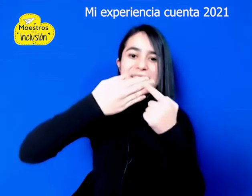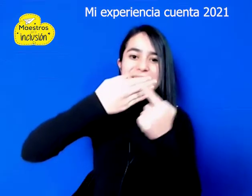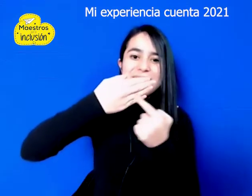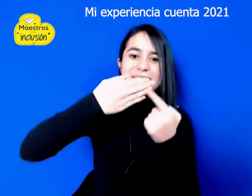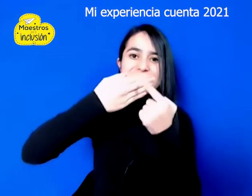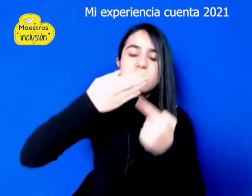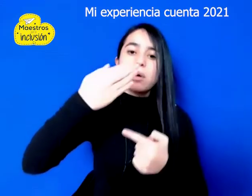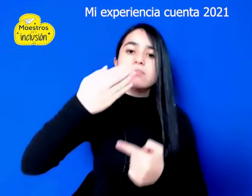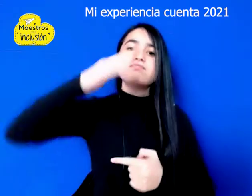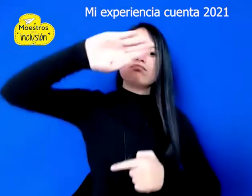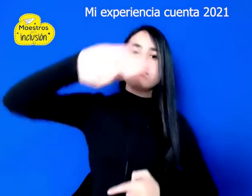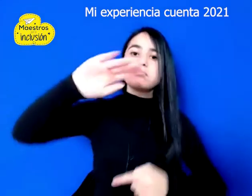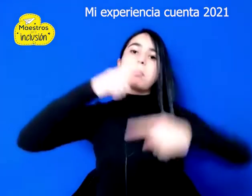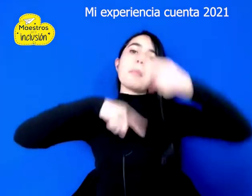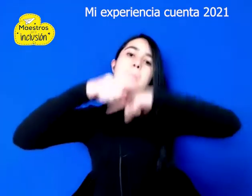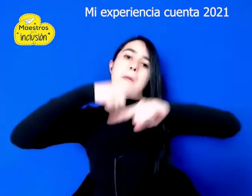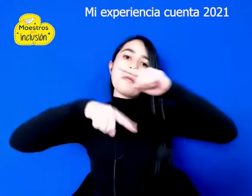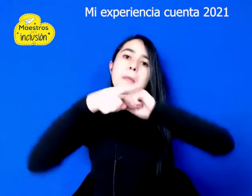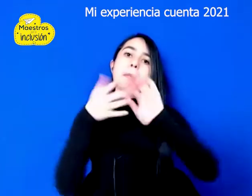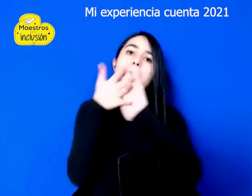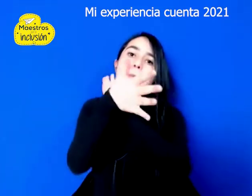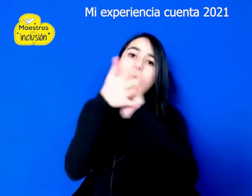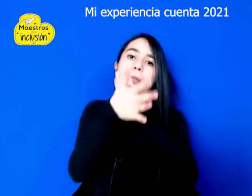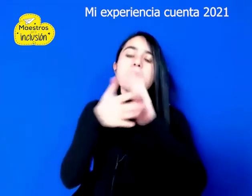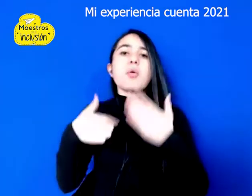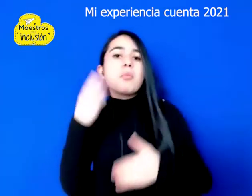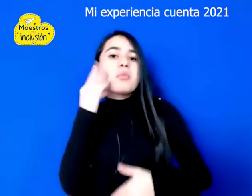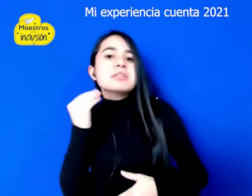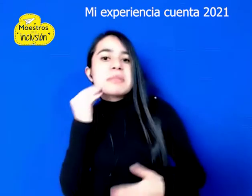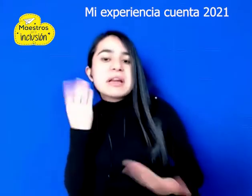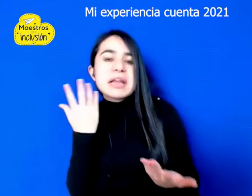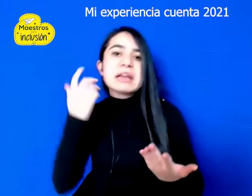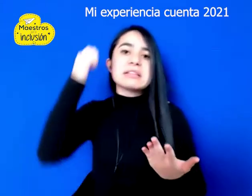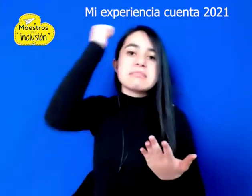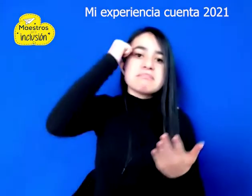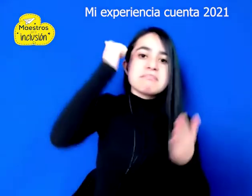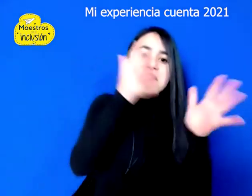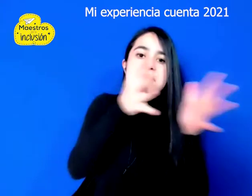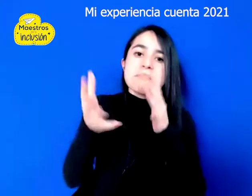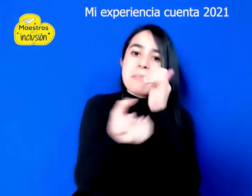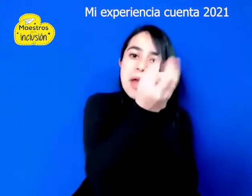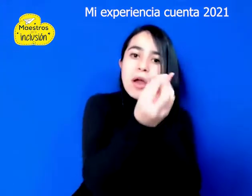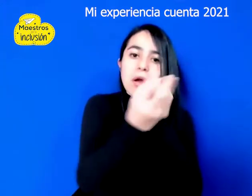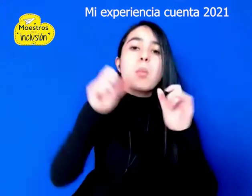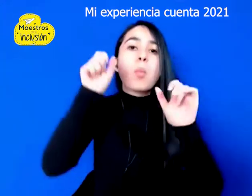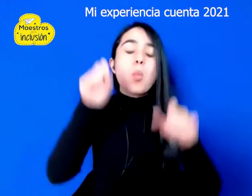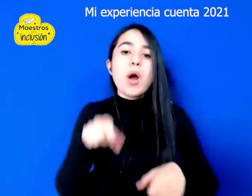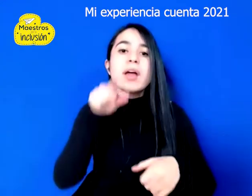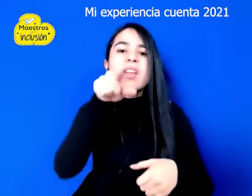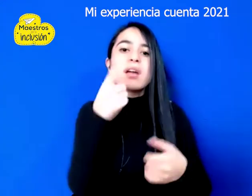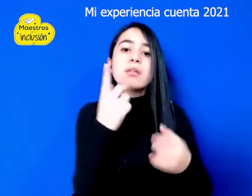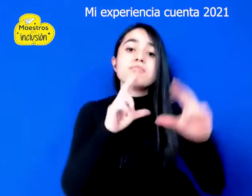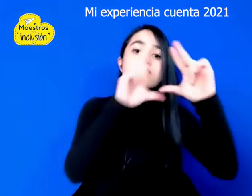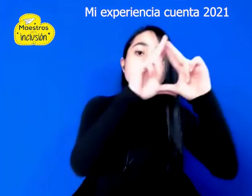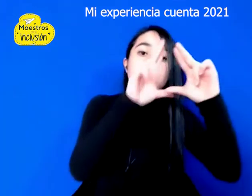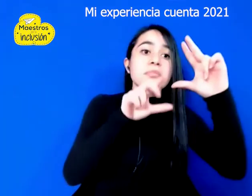celular relatando su práctica pedagógica. Por favor, incluya el enlace para descarga en la ficha de la experiencia.